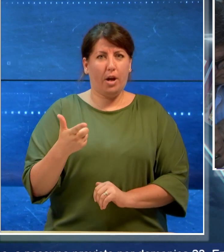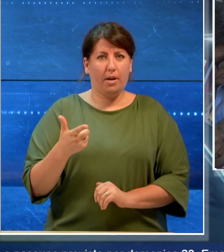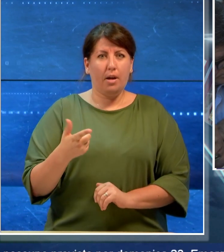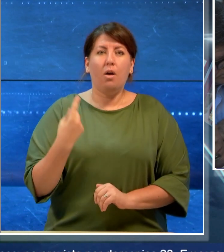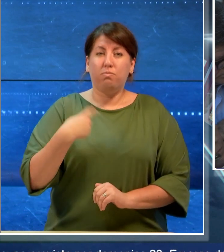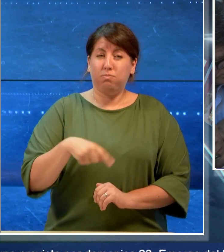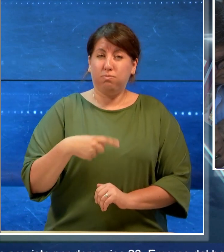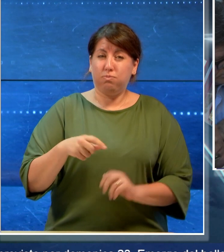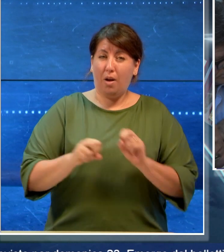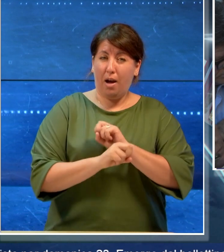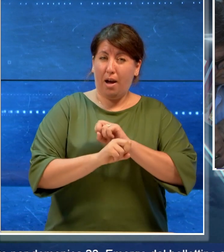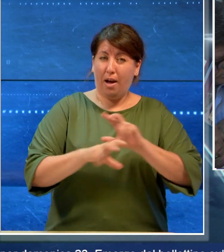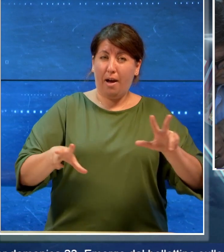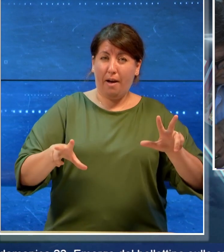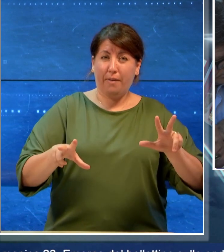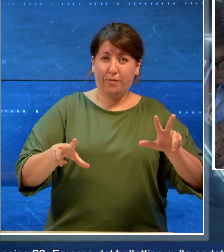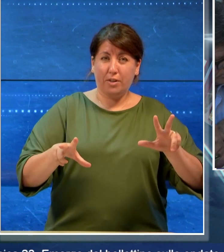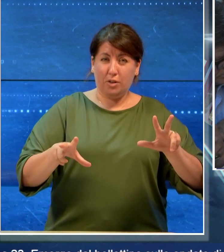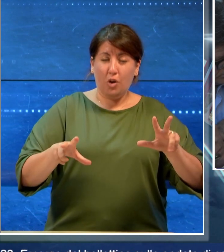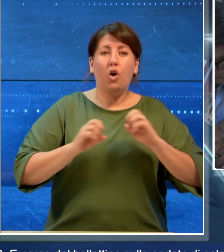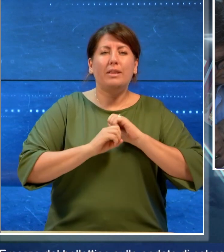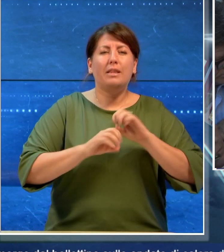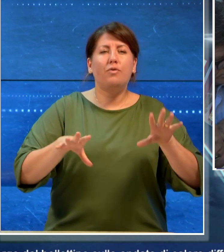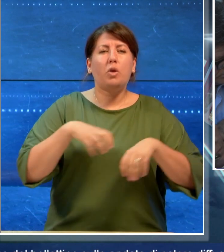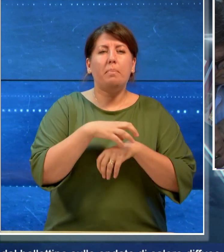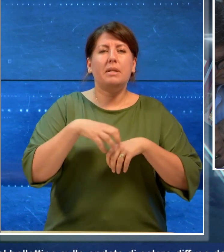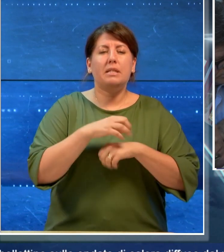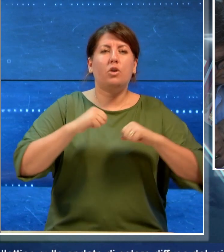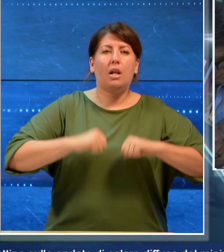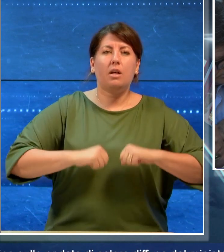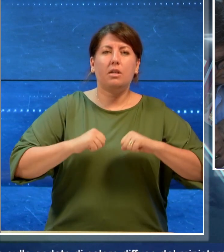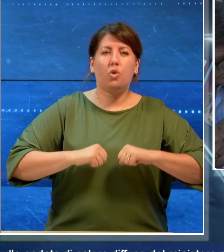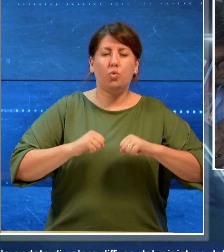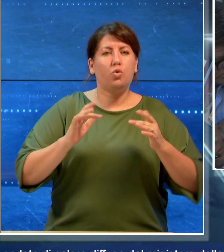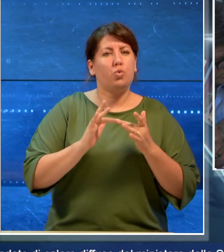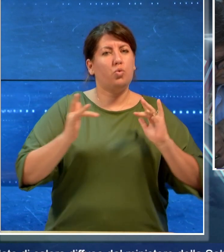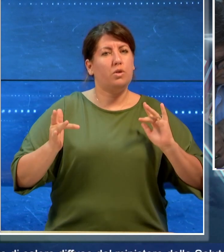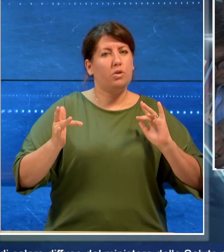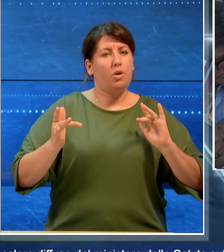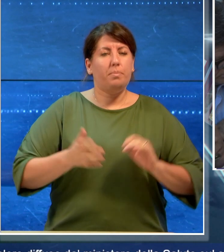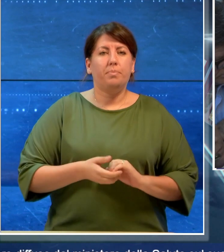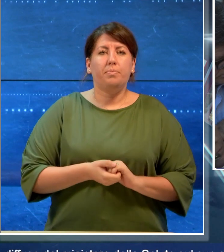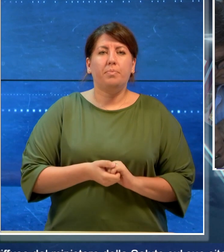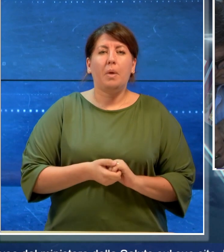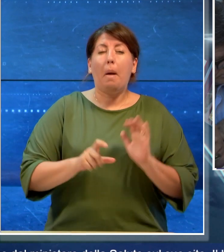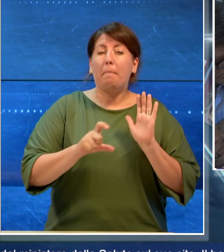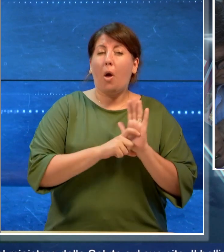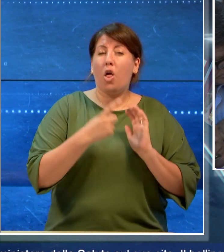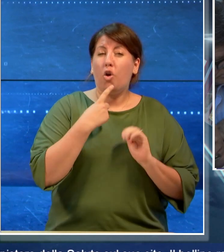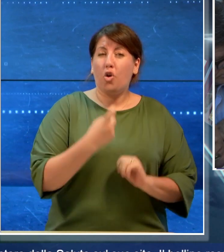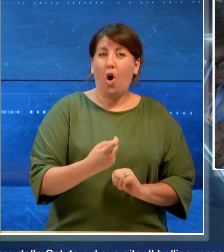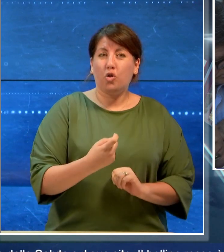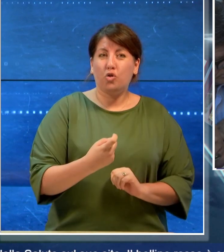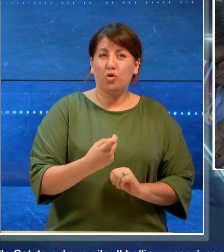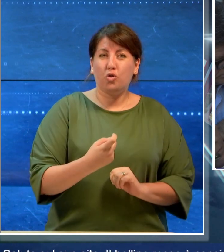dal bollettino sulle ondate di calore diffuso dal Ministero della Salute sul sito. Il bolino rosso è